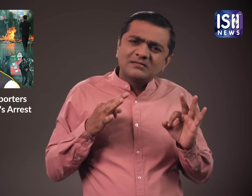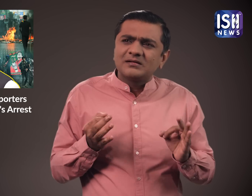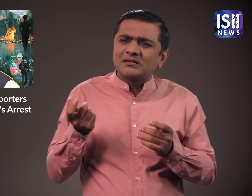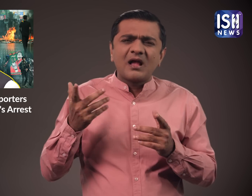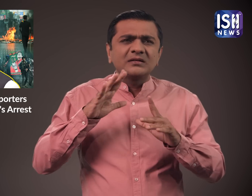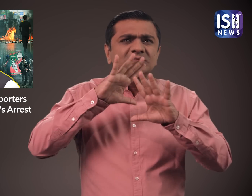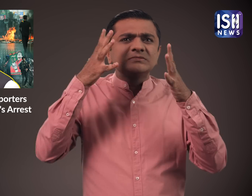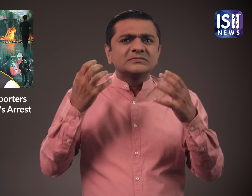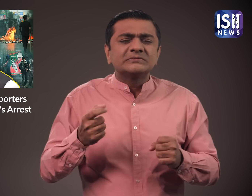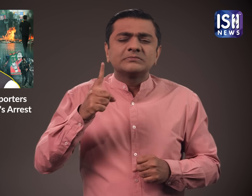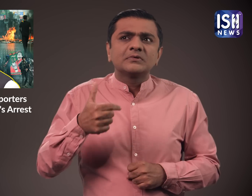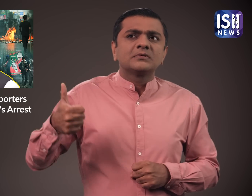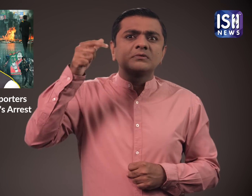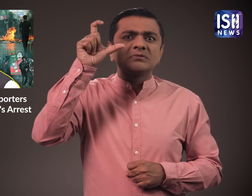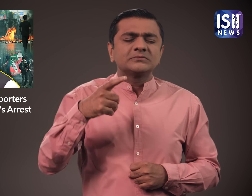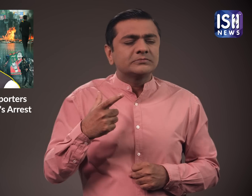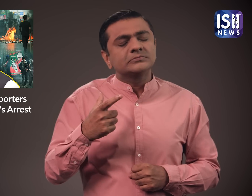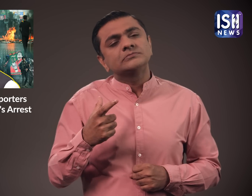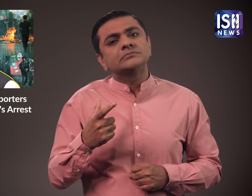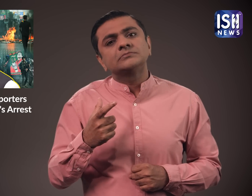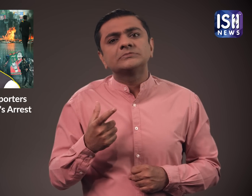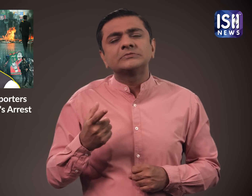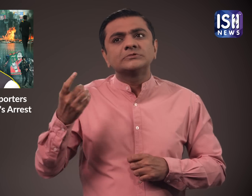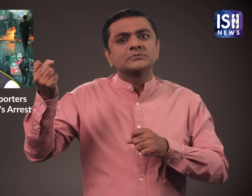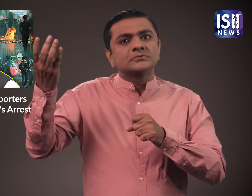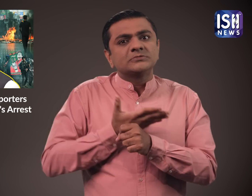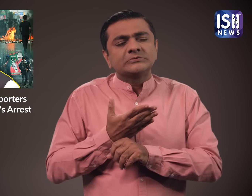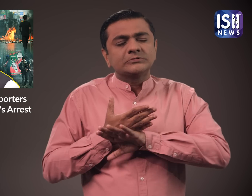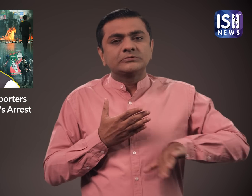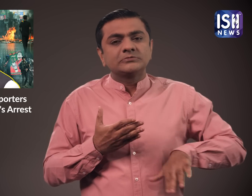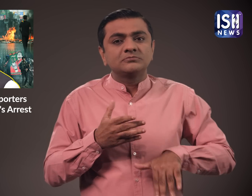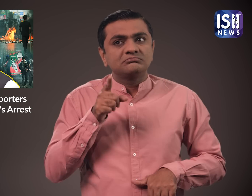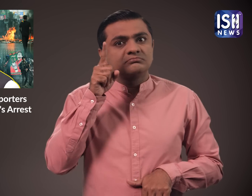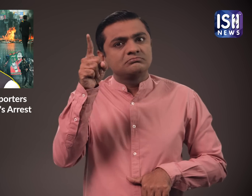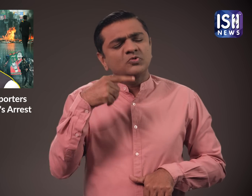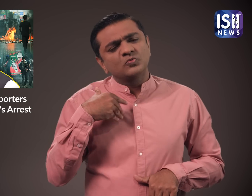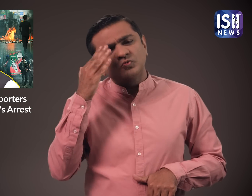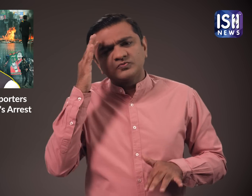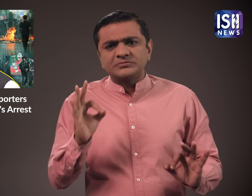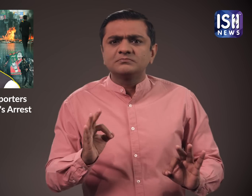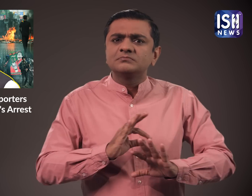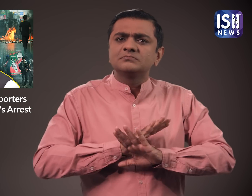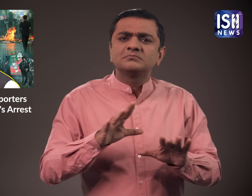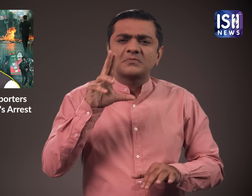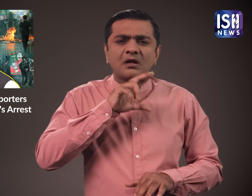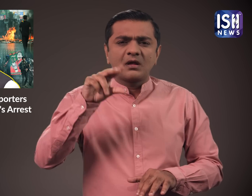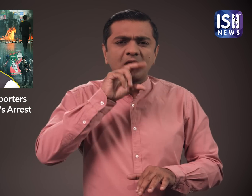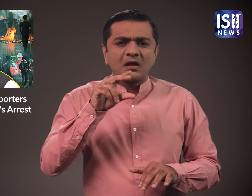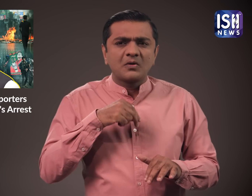वीडियो में उन्होंने यही कहा था खान ने एक लंबी टेबल पर बैटे कैमरे के लिए पोस दिया जिसमें उनके घर के आसपास से इकटा